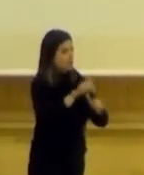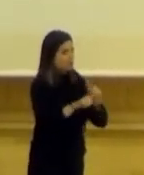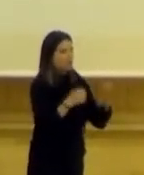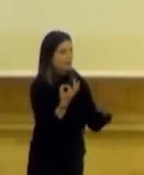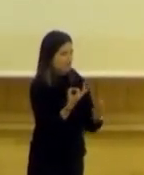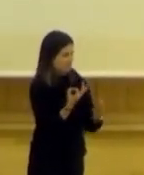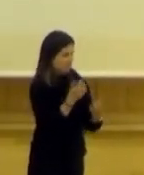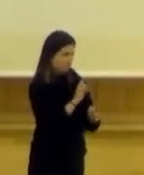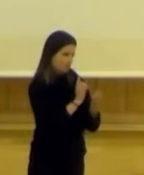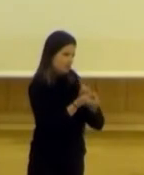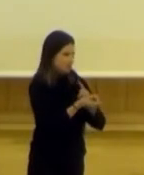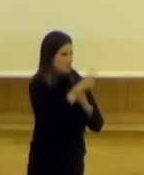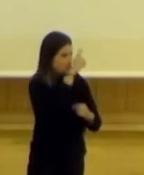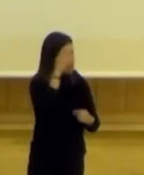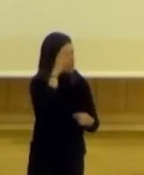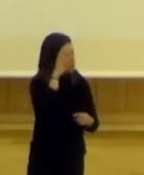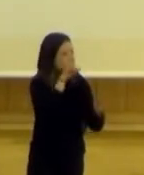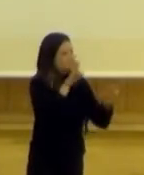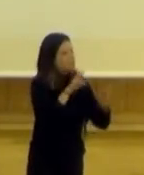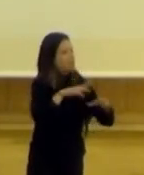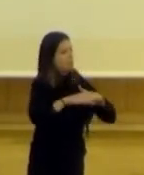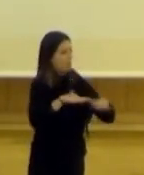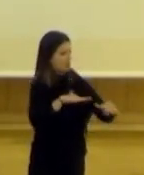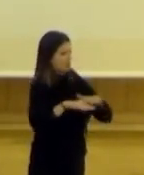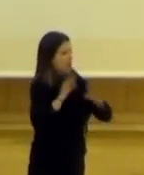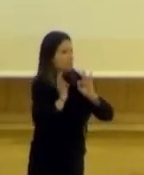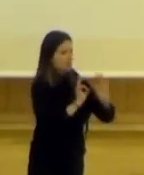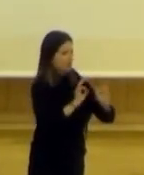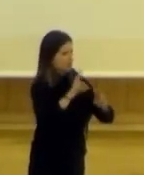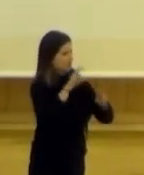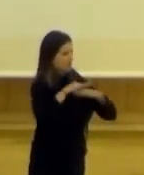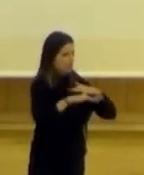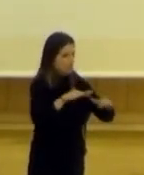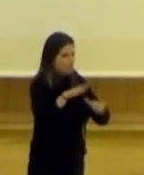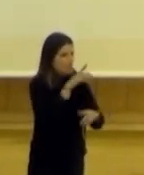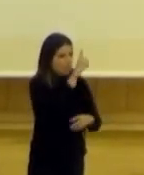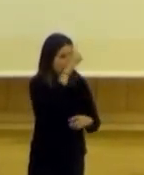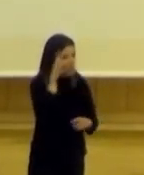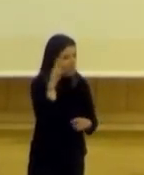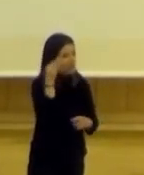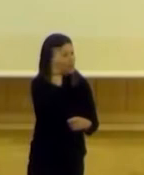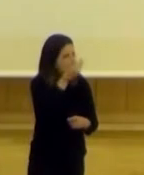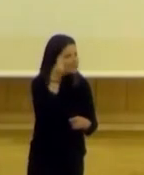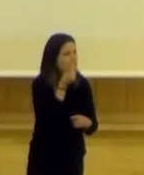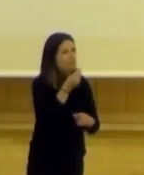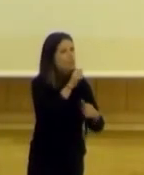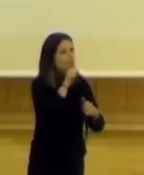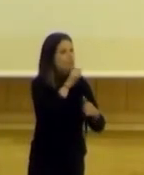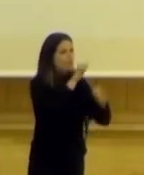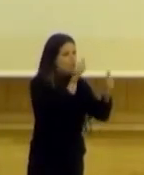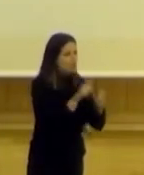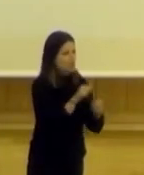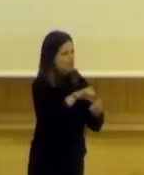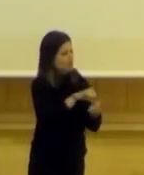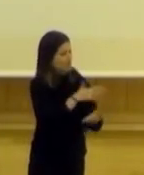convocatoria de Madrid Escucha va a ser sobre temas de movilidad, específicamente. ¿Por qué? Porque Madrid se está pensando el modelo de ciudad que quiere.